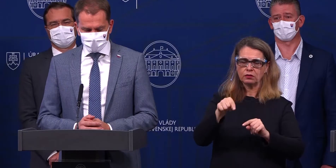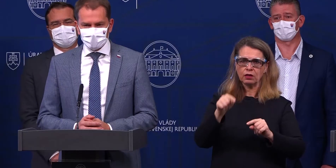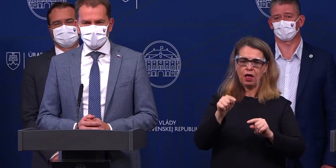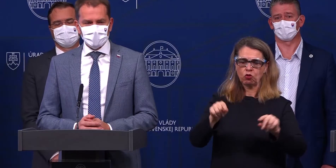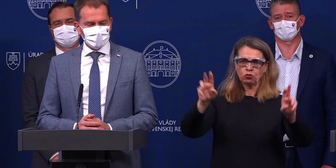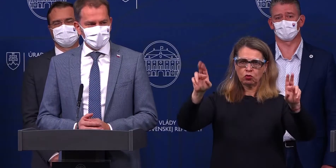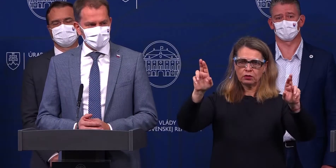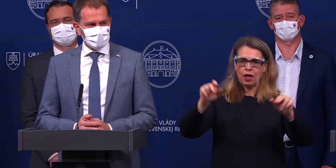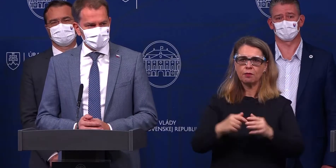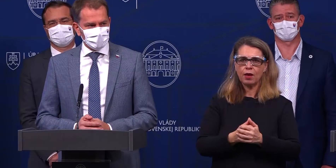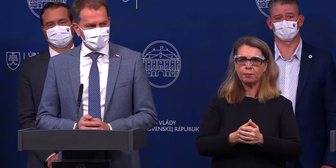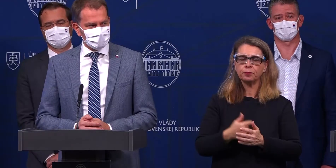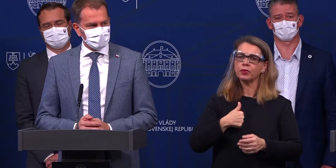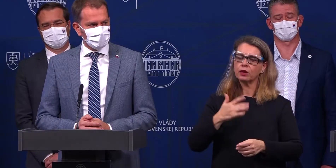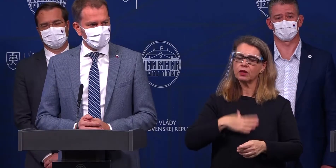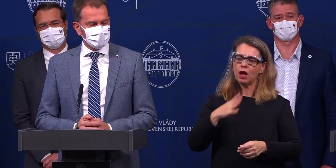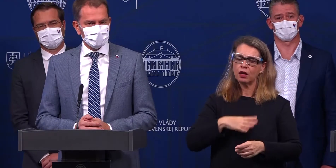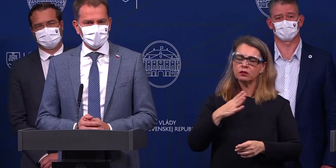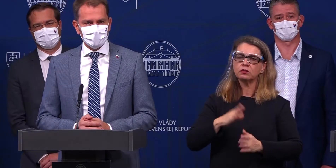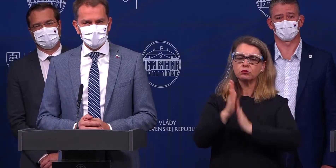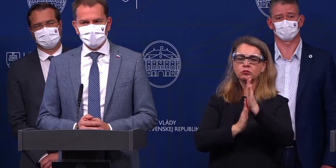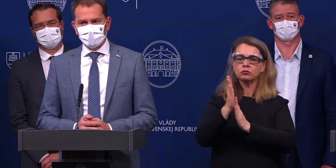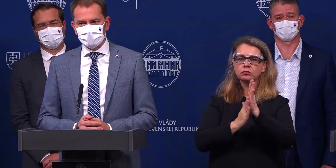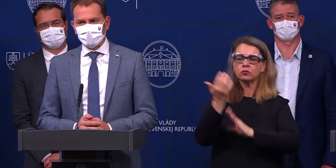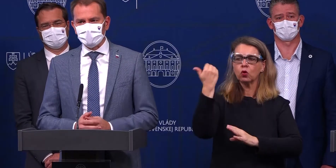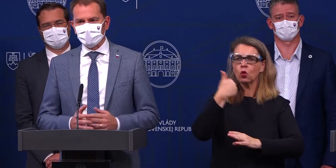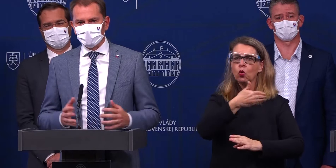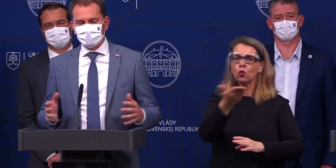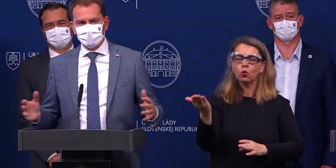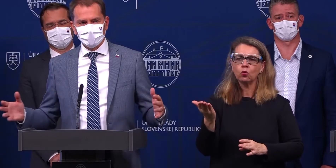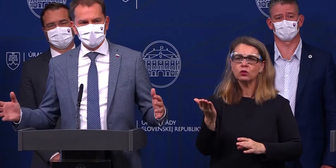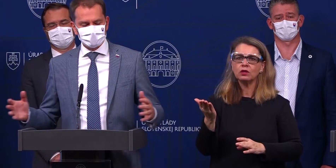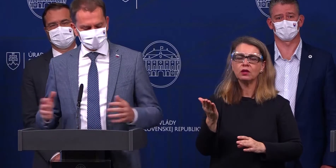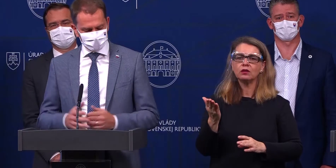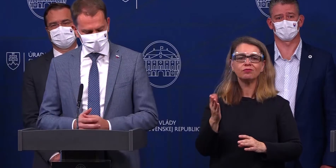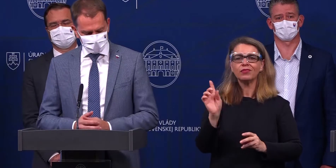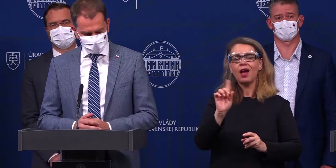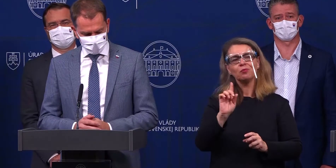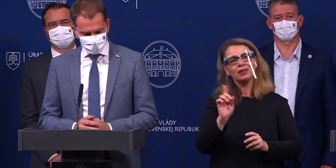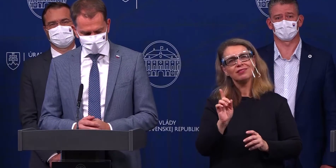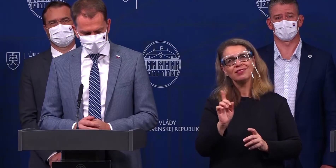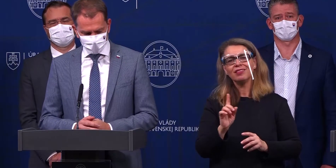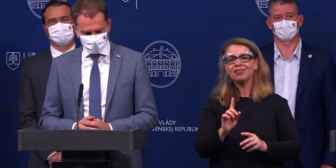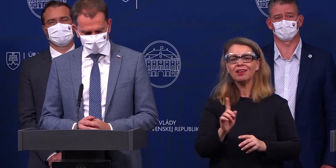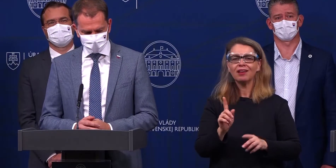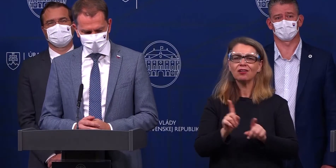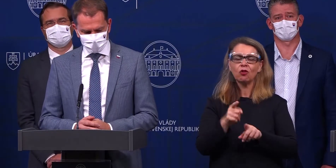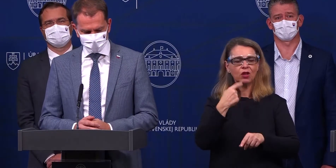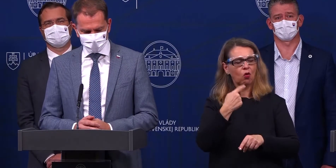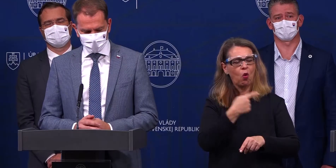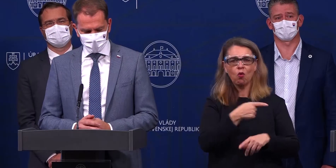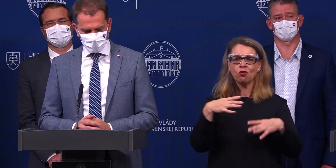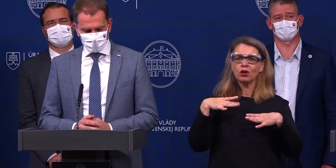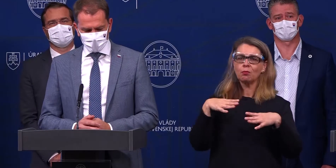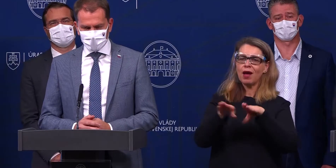Môj osobný cieľ je, aby sme vyzvali skôr ľudí na to, aby nie, že sme aniže rozkladali v čase pamiatku z